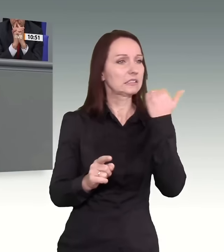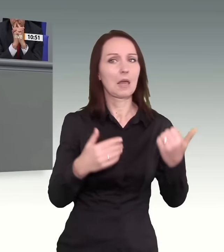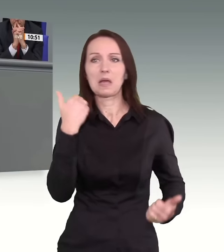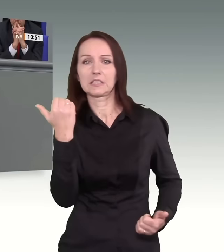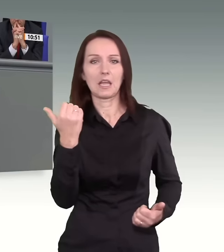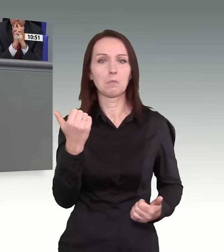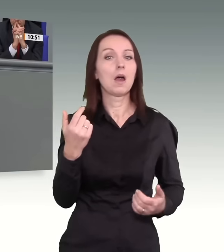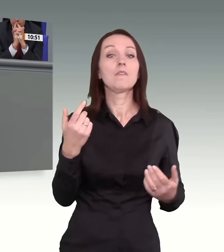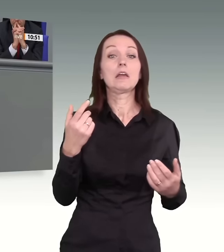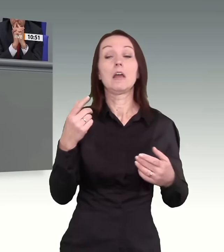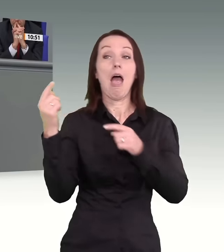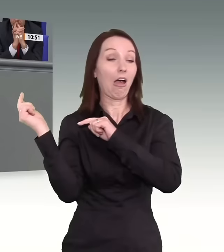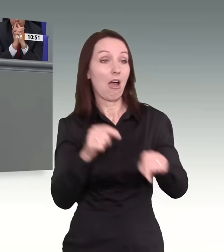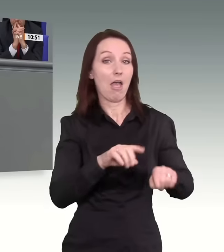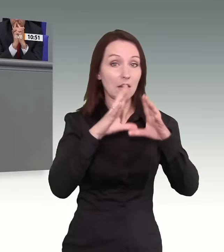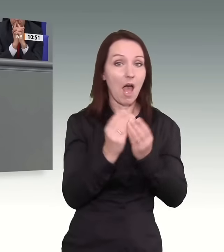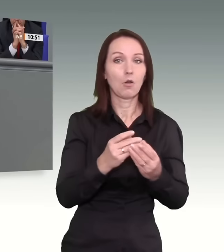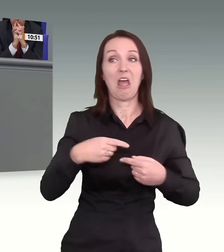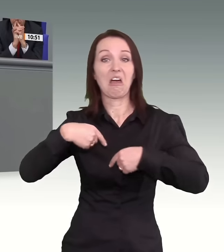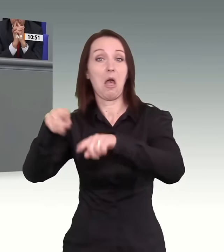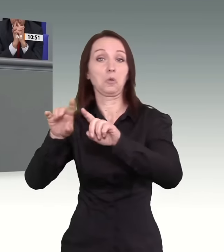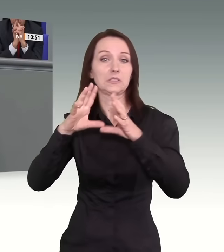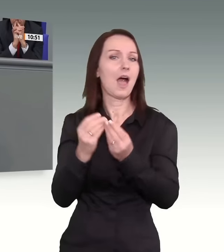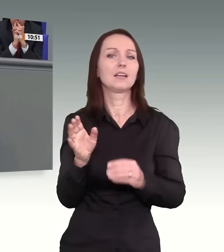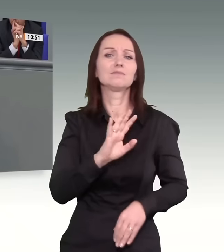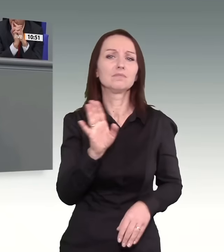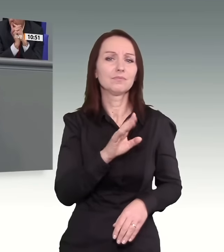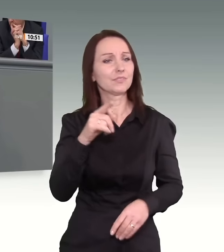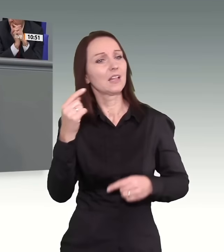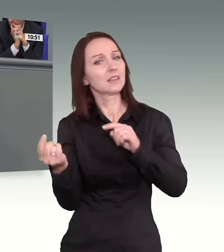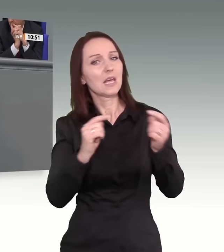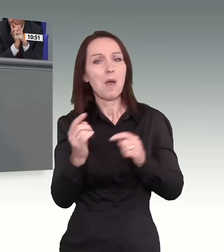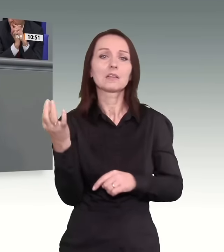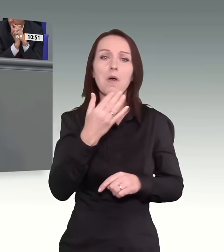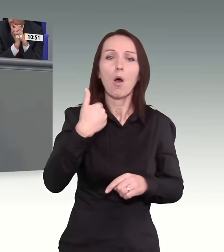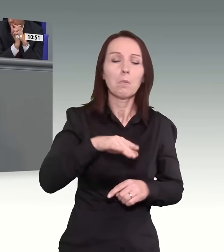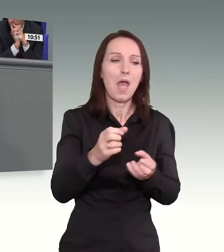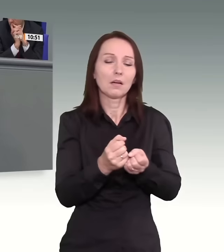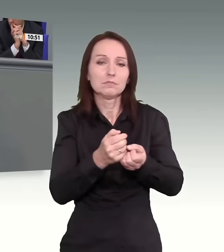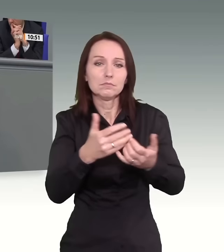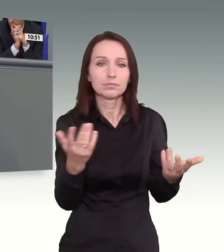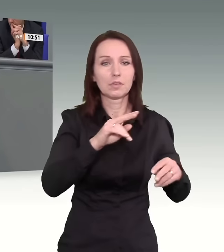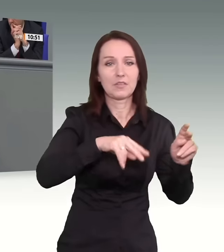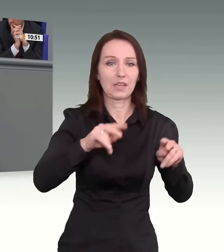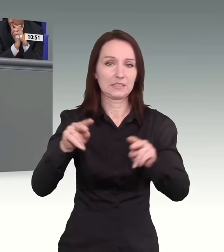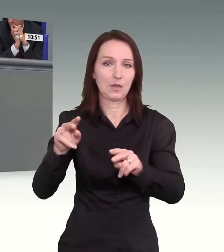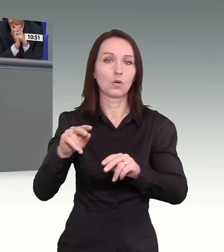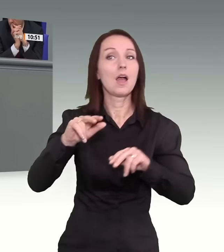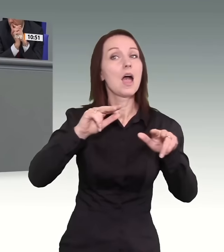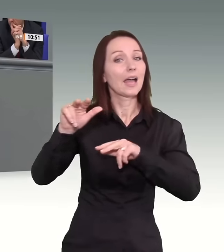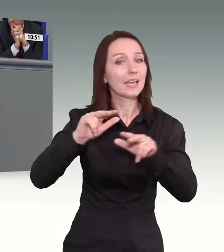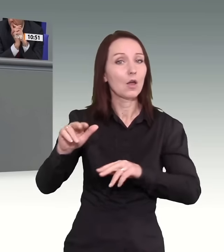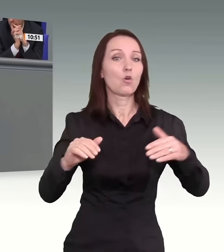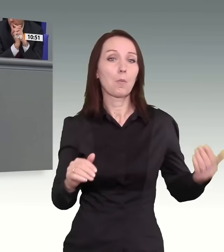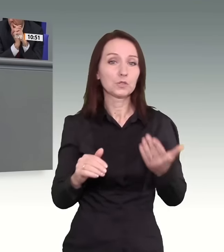Mehr Differenzierung braucht es in dieser Debatte. Und die Regierung und die Opposition, die Kommunen, die Länder, die müssen gemeinsam